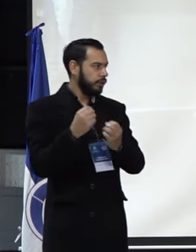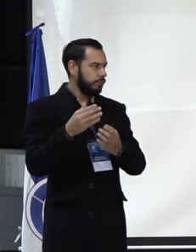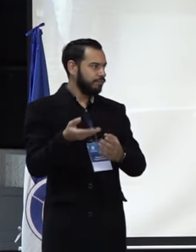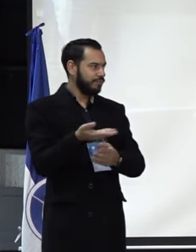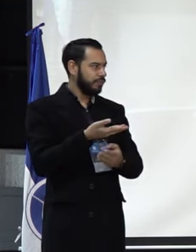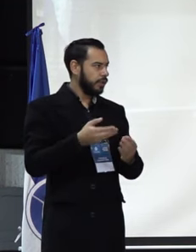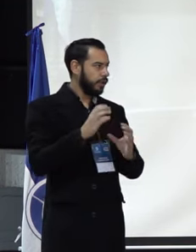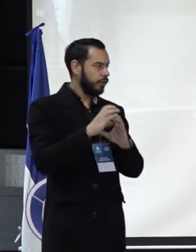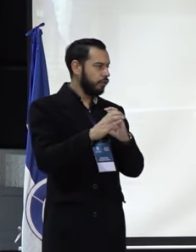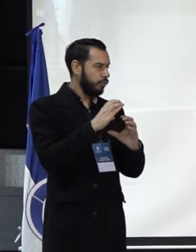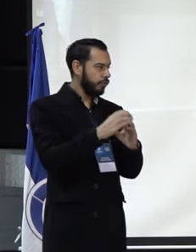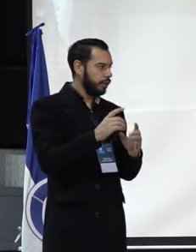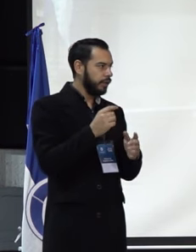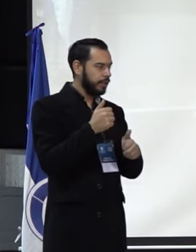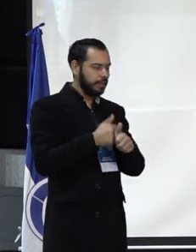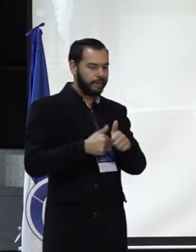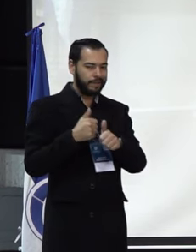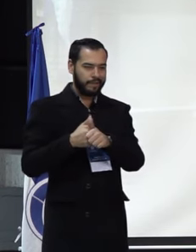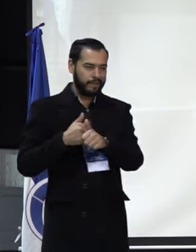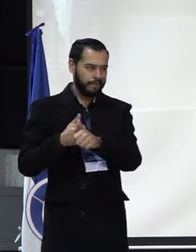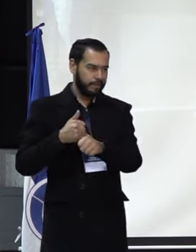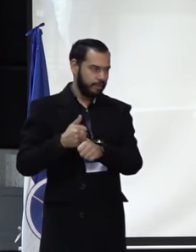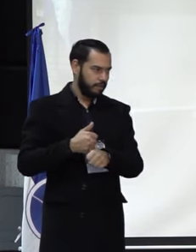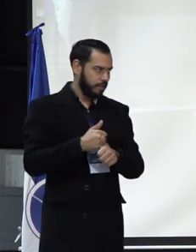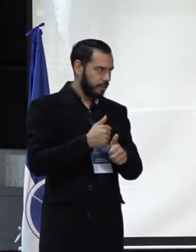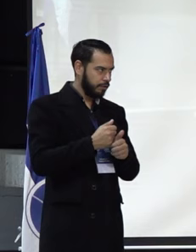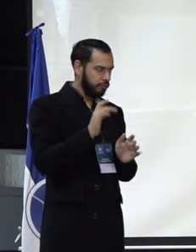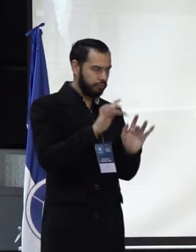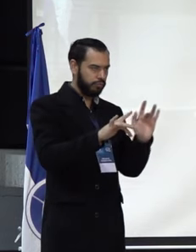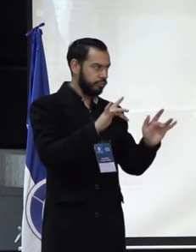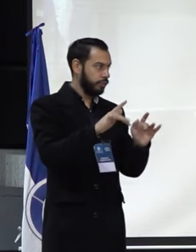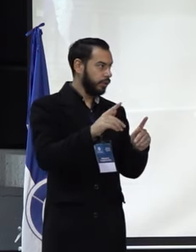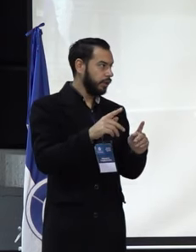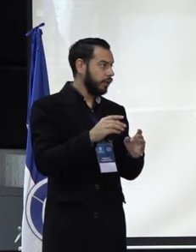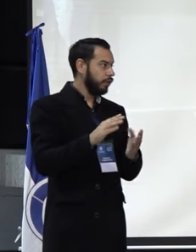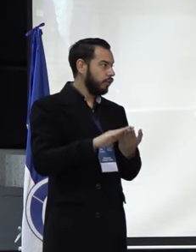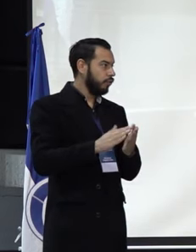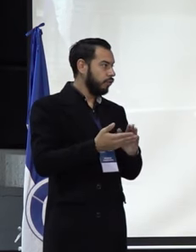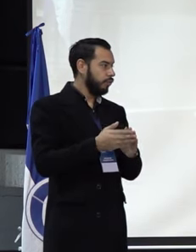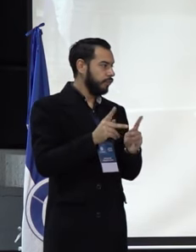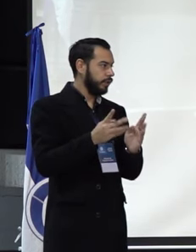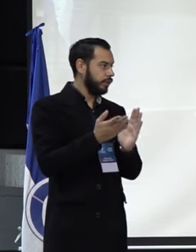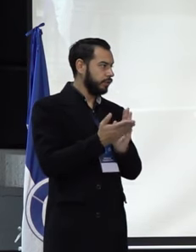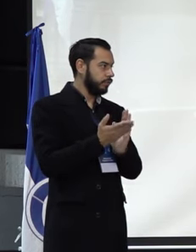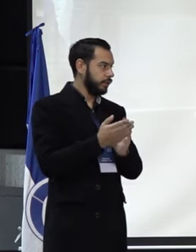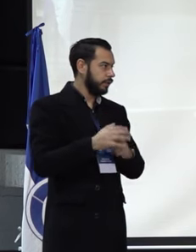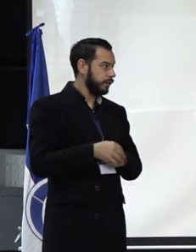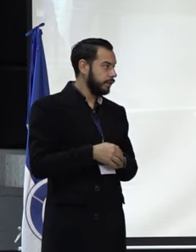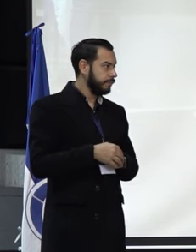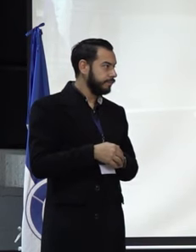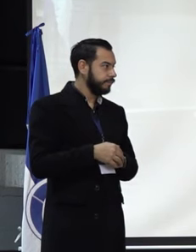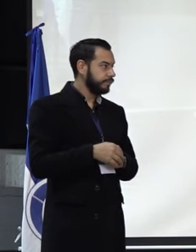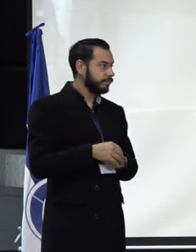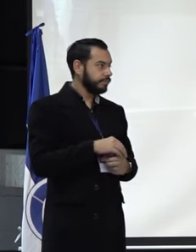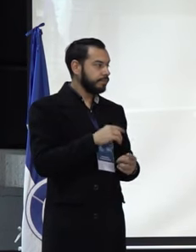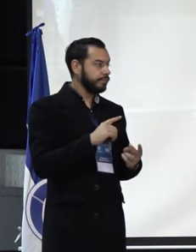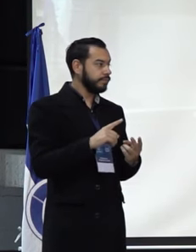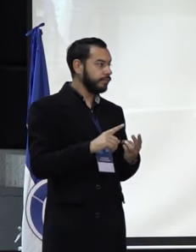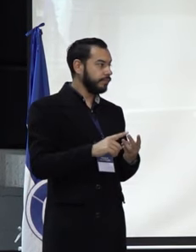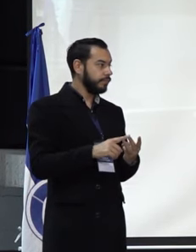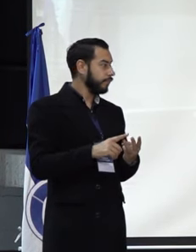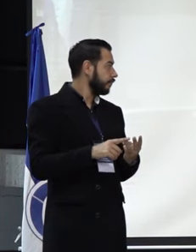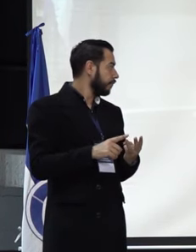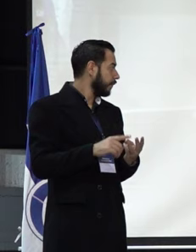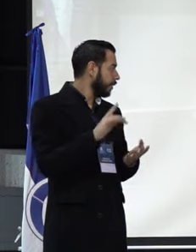y con cada uno de los integrantes y cada una de las integrantes de esta comunidad educativa. La participación. Reconocemos la